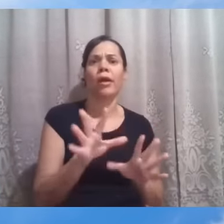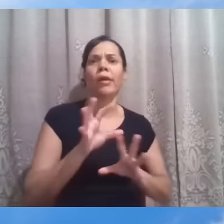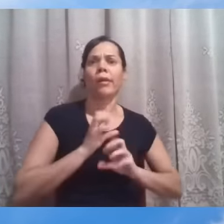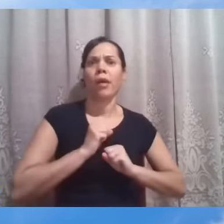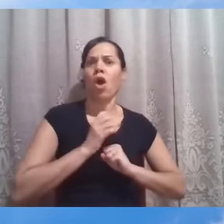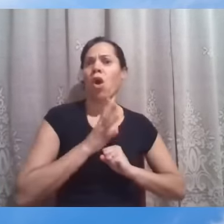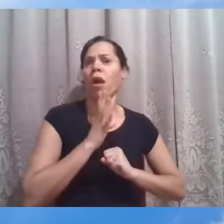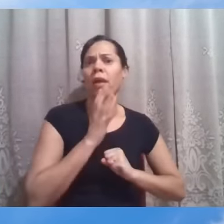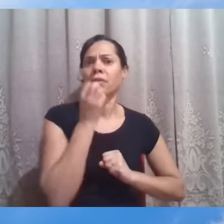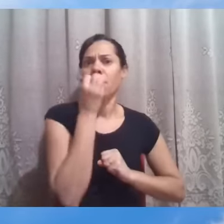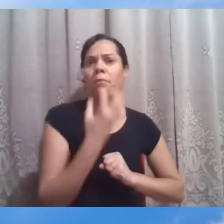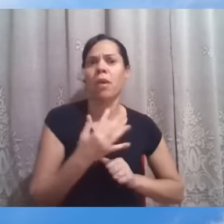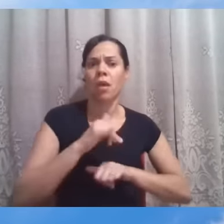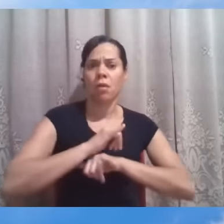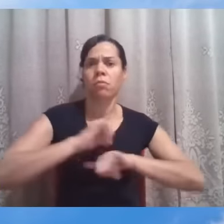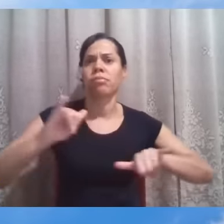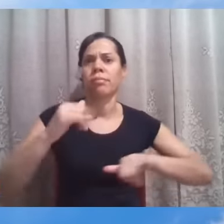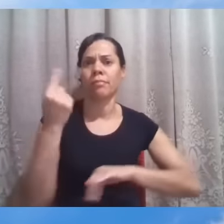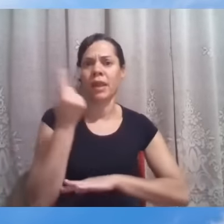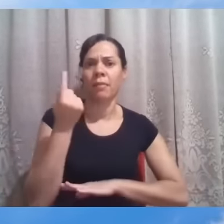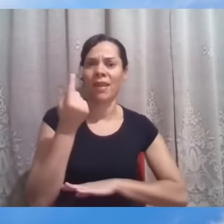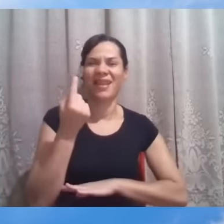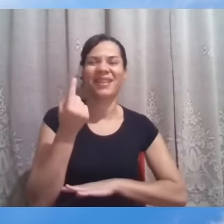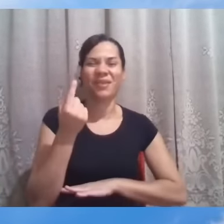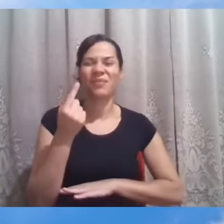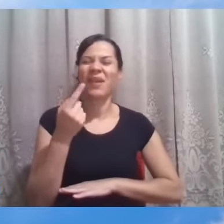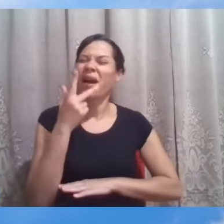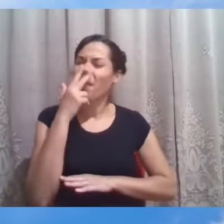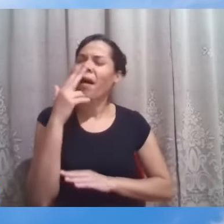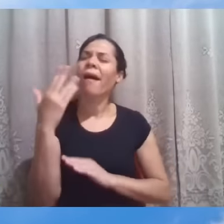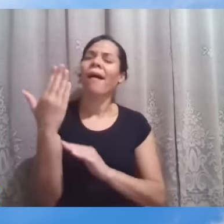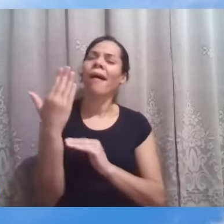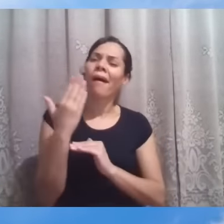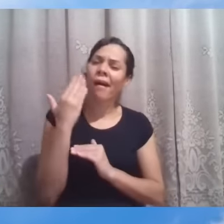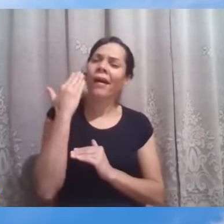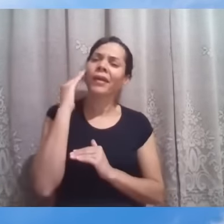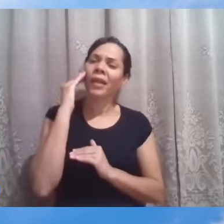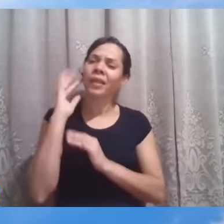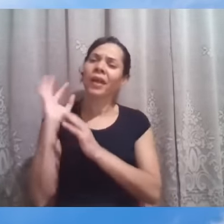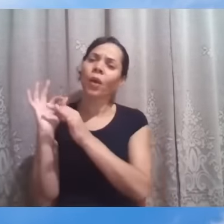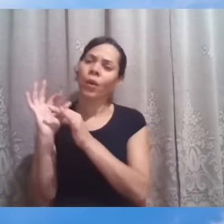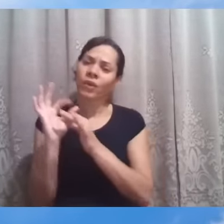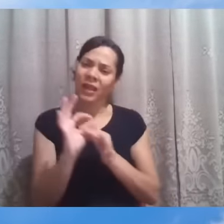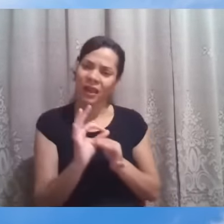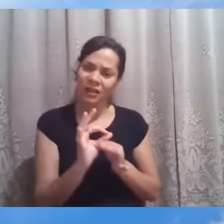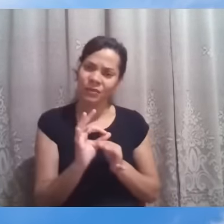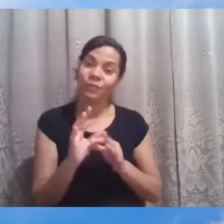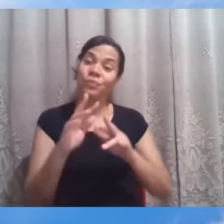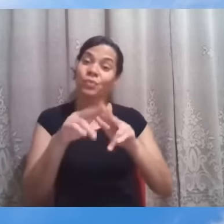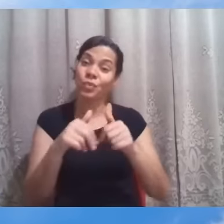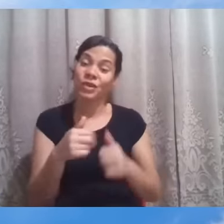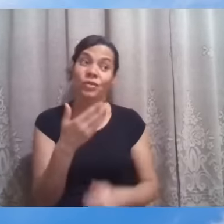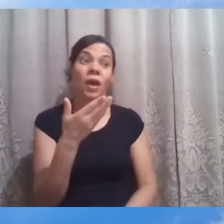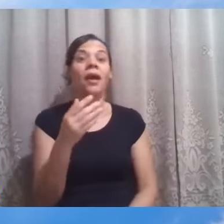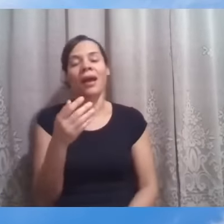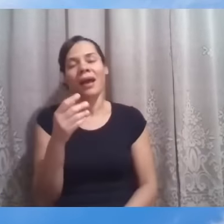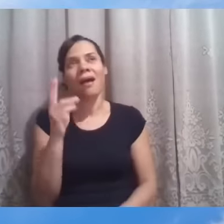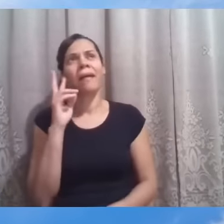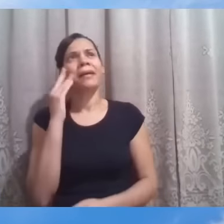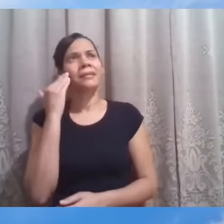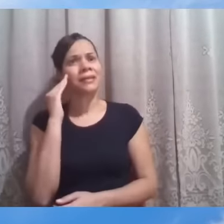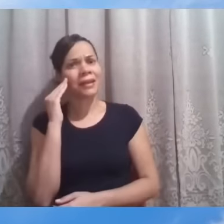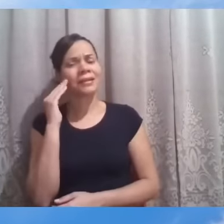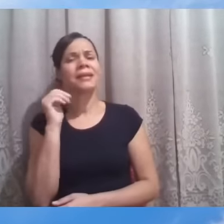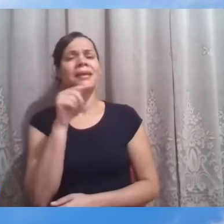esperavam muito dali. Isso ajuda a gente a entender um pouco o contexto da passagem, ainda mais em se tratando de uma mulher naquele contexto,